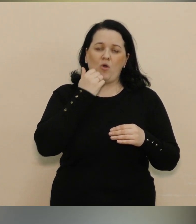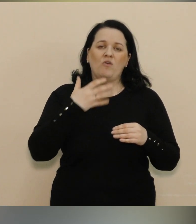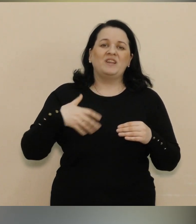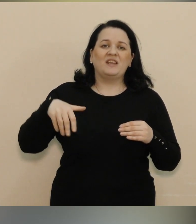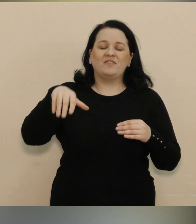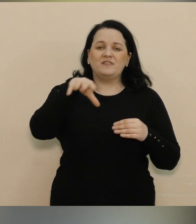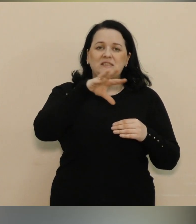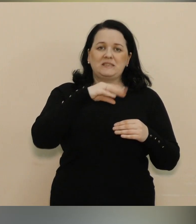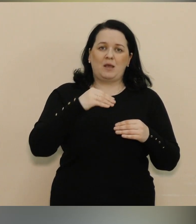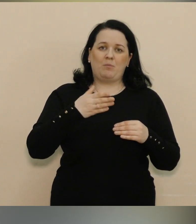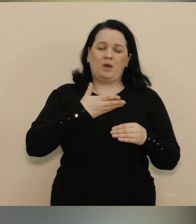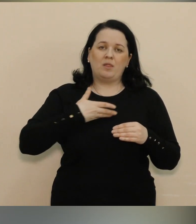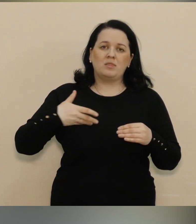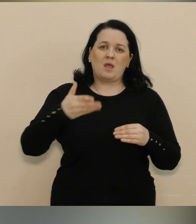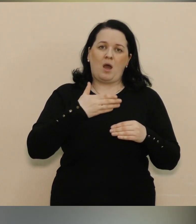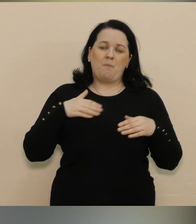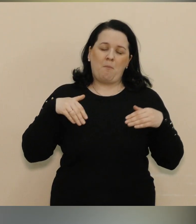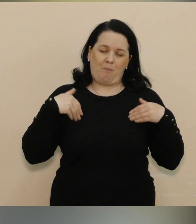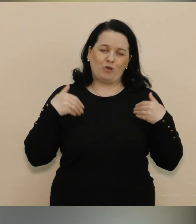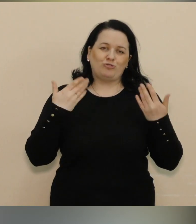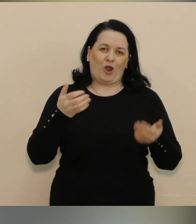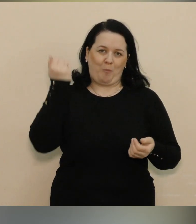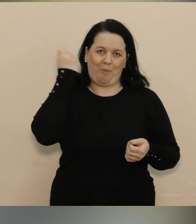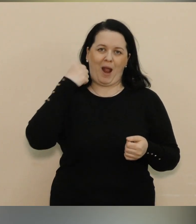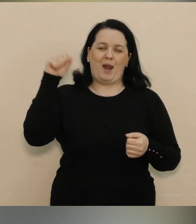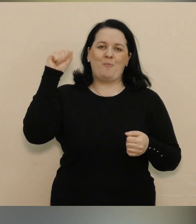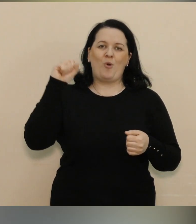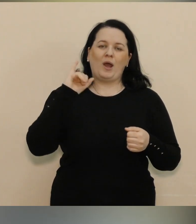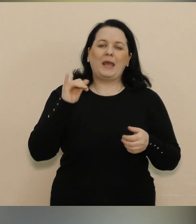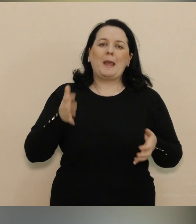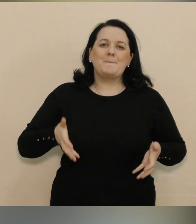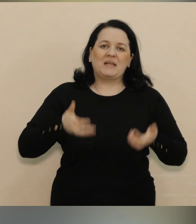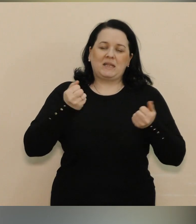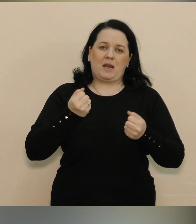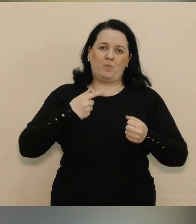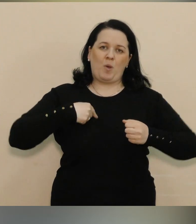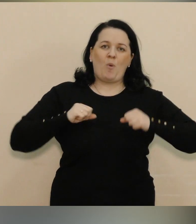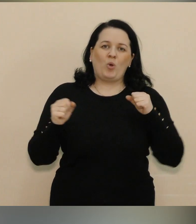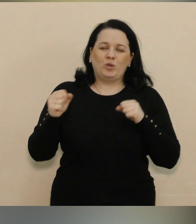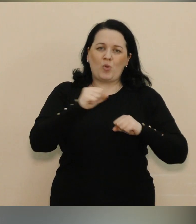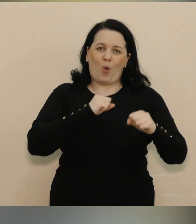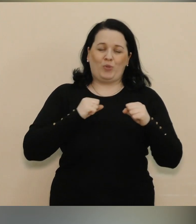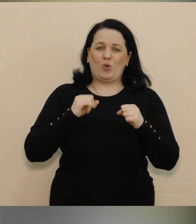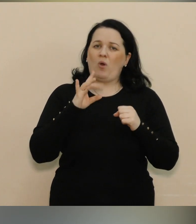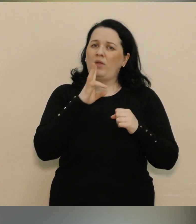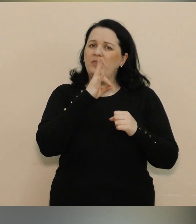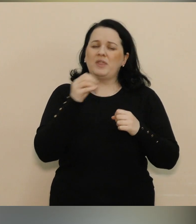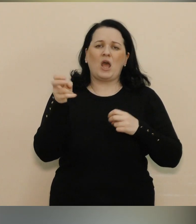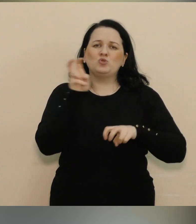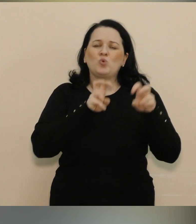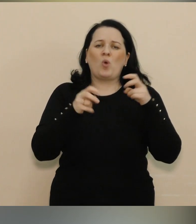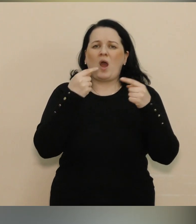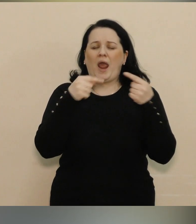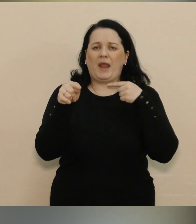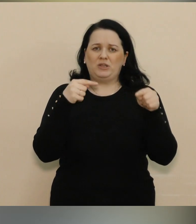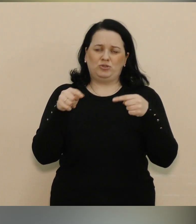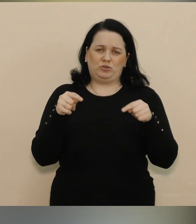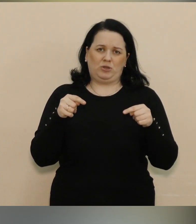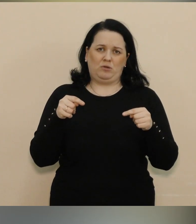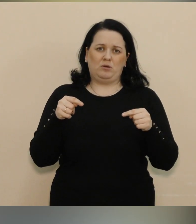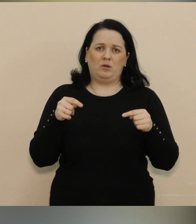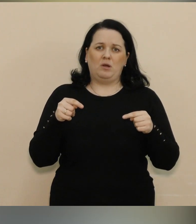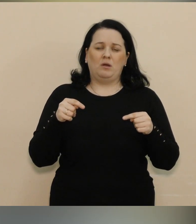всім нам бажаю перемоги. Підтримуємо один одного, не шукаємо інших якихось моментів.